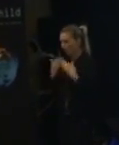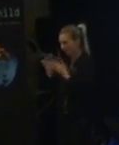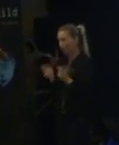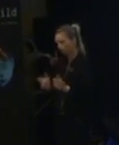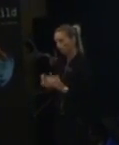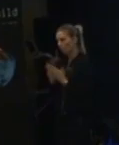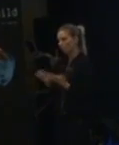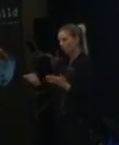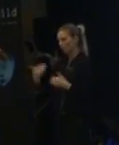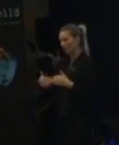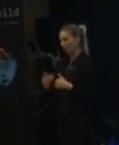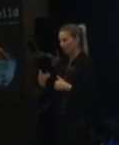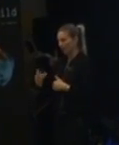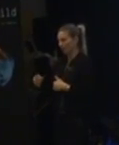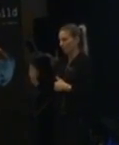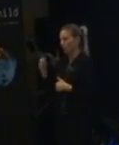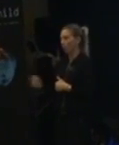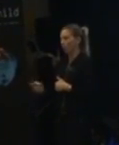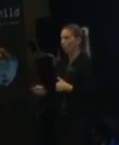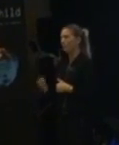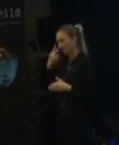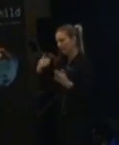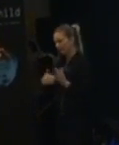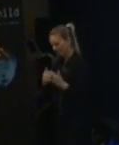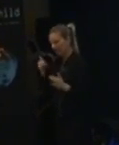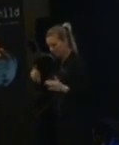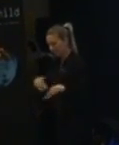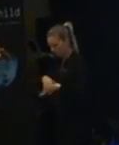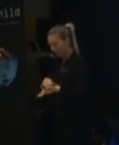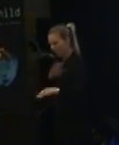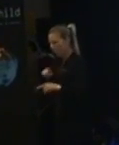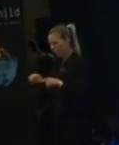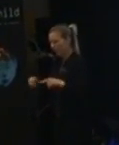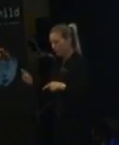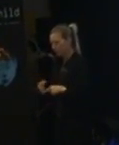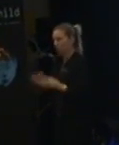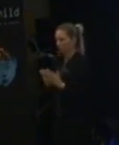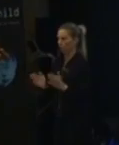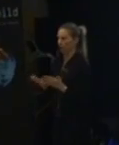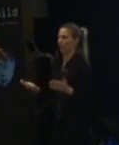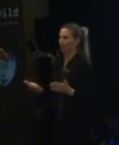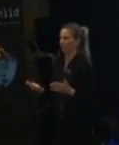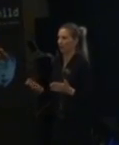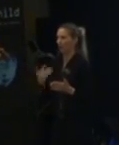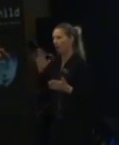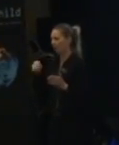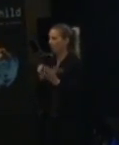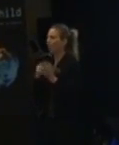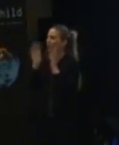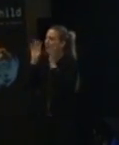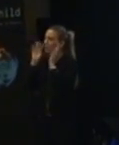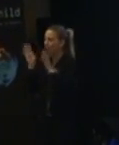Se till att det är på redan på dagis finns flera olika typer av böcker. Och även se, alltså jag har råkat skriva ljudkassettböcker tror jag.